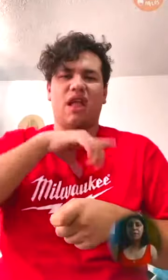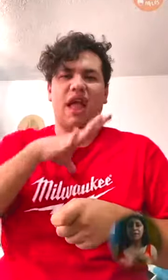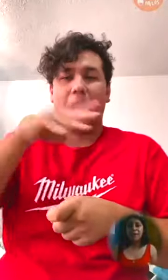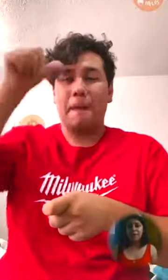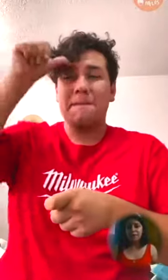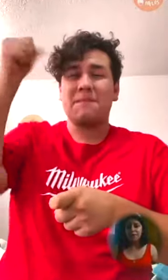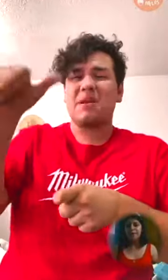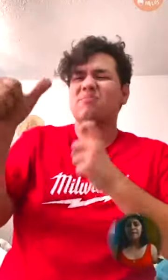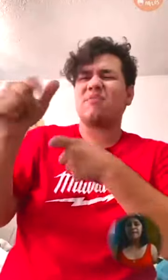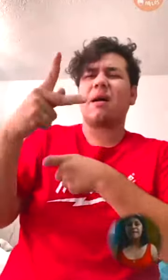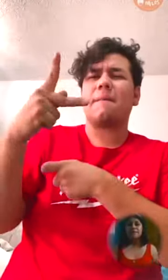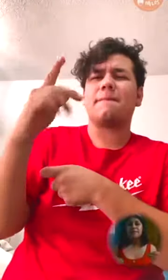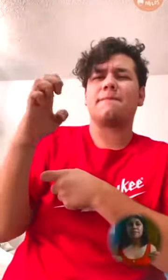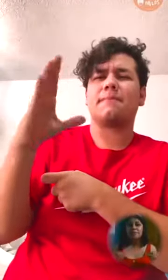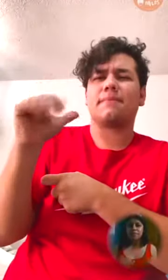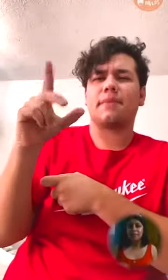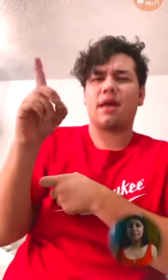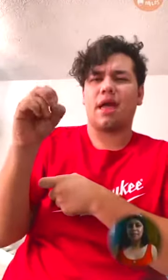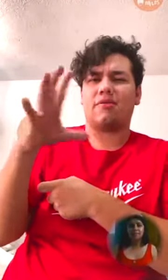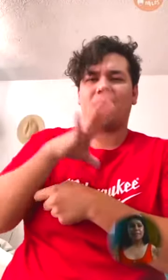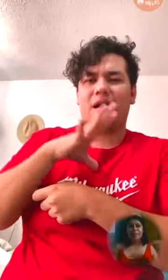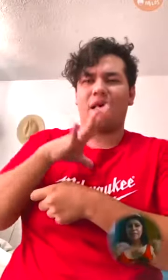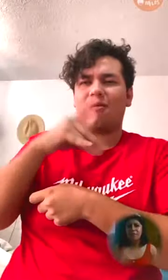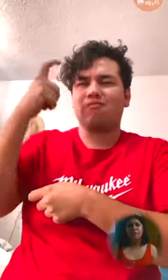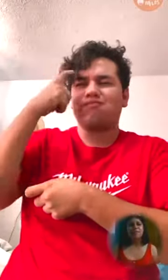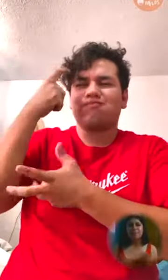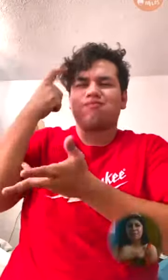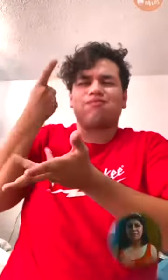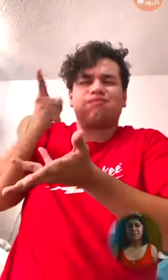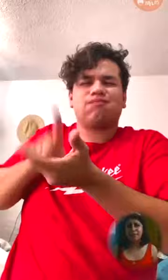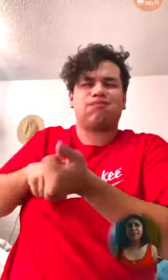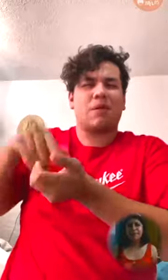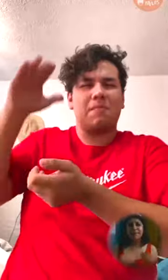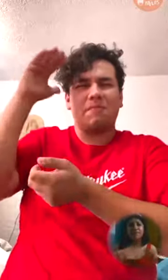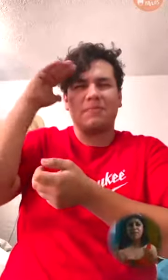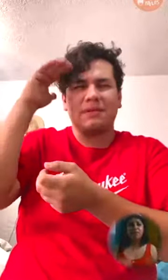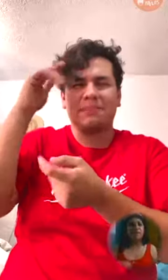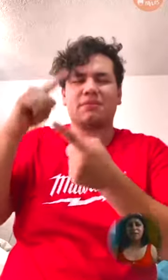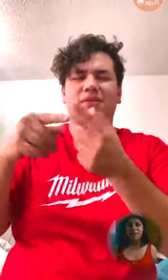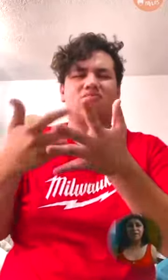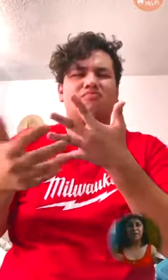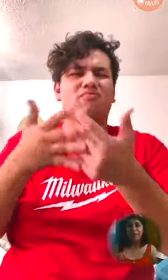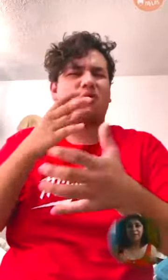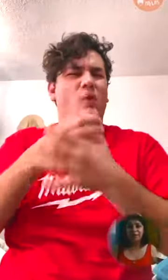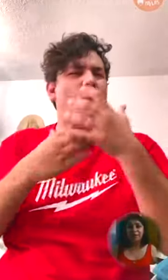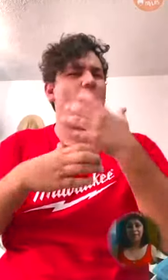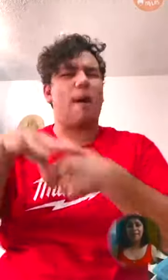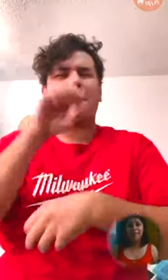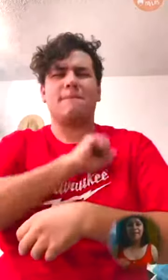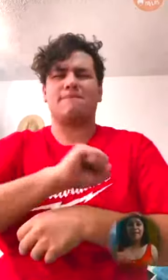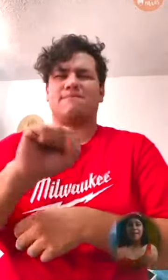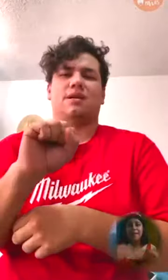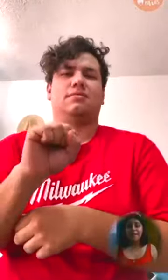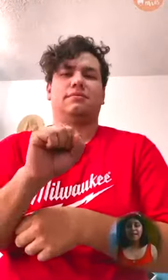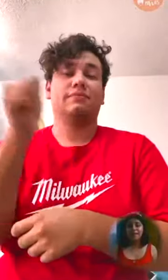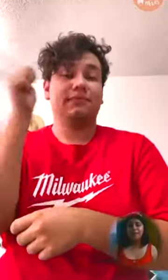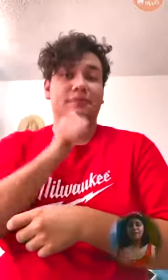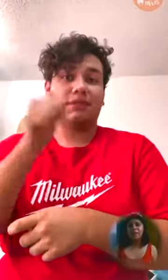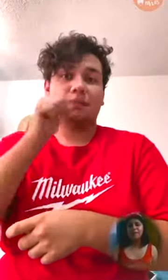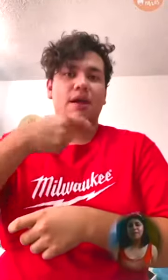de pecado. Estamos cubiertos de pensamientos, de acciones y de toda cosa malvada. Y en realidad siempre lo